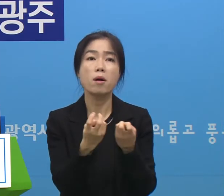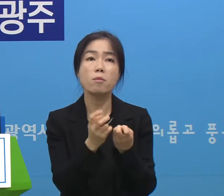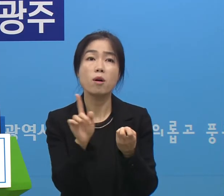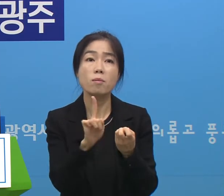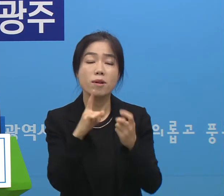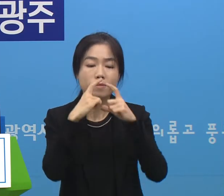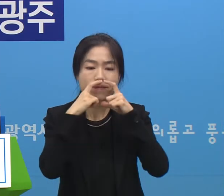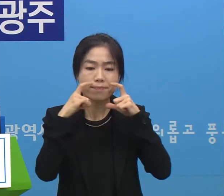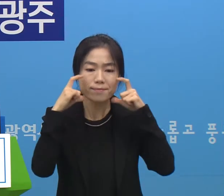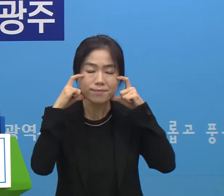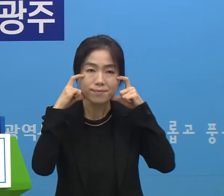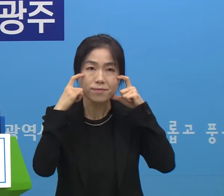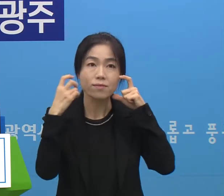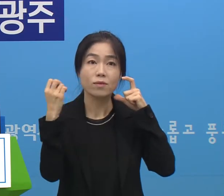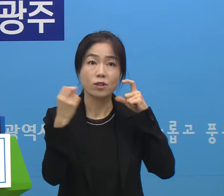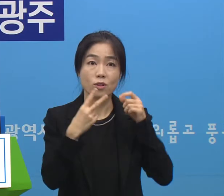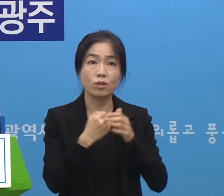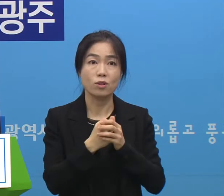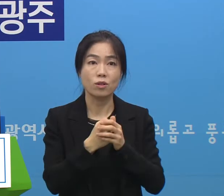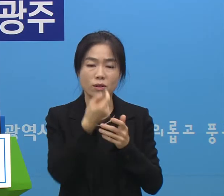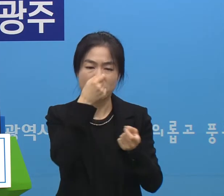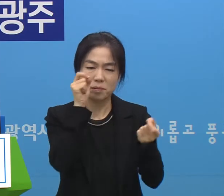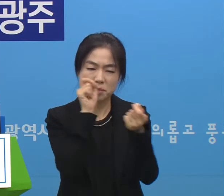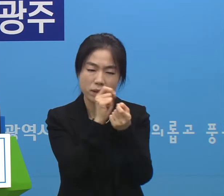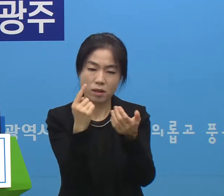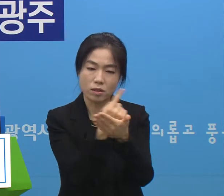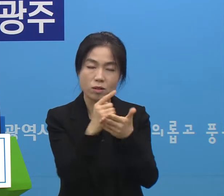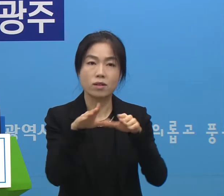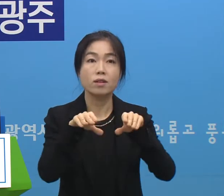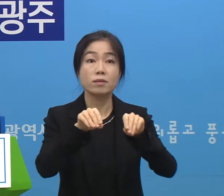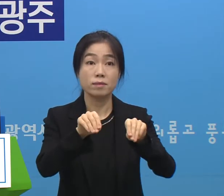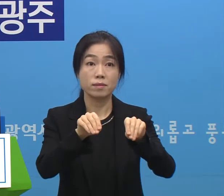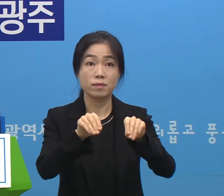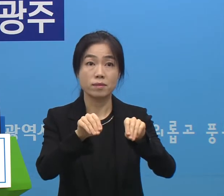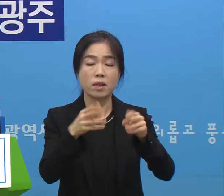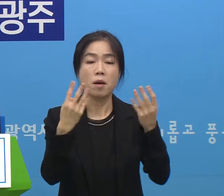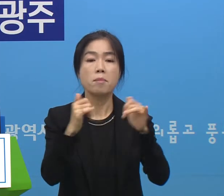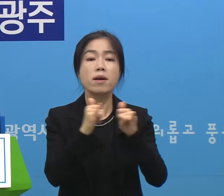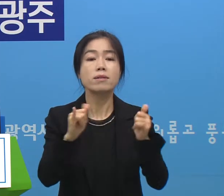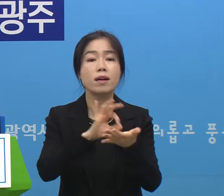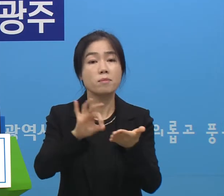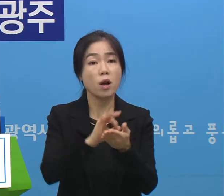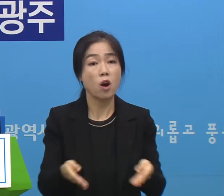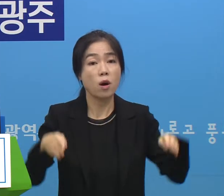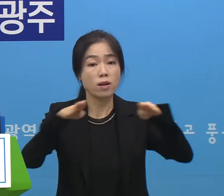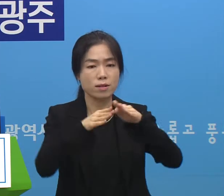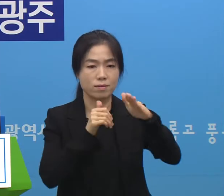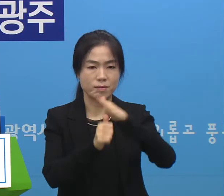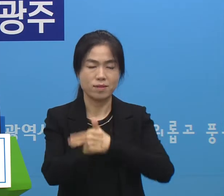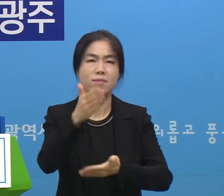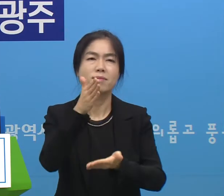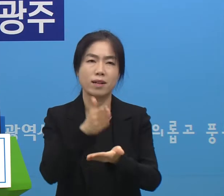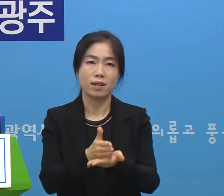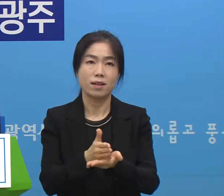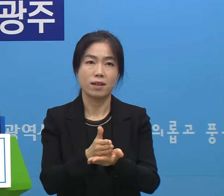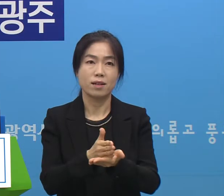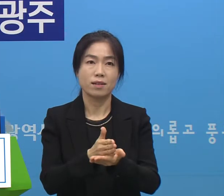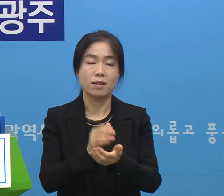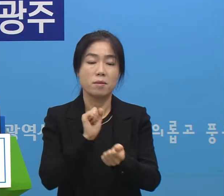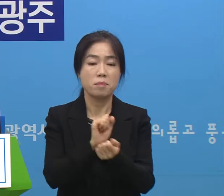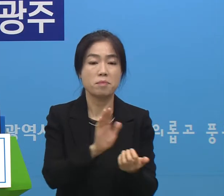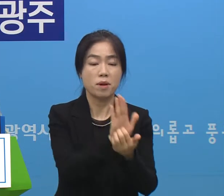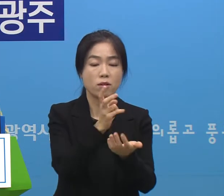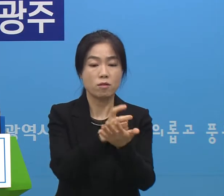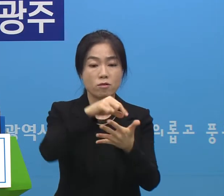마스크 착용과 밀접 접촉 금지 다중이용시설 방문 자제 등 방역